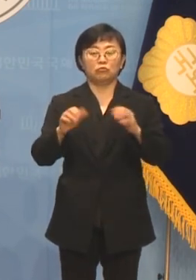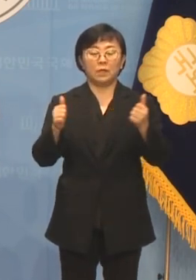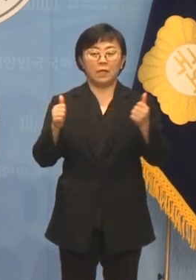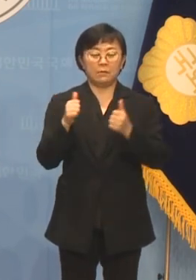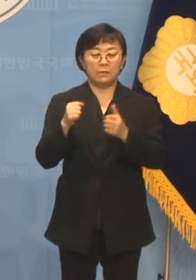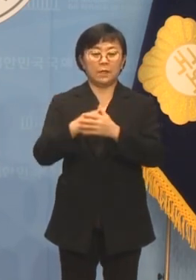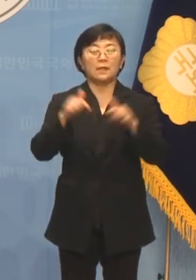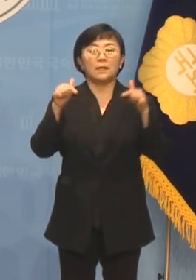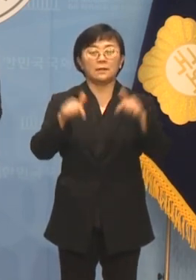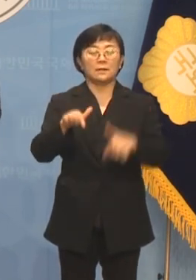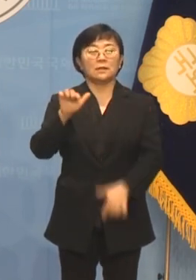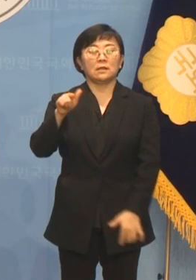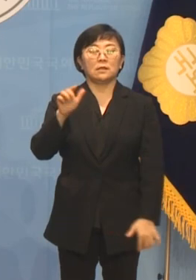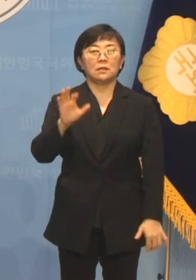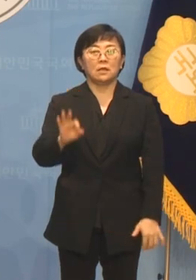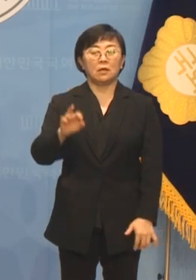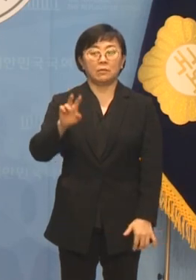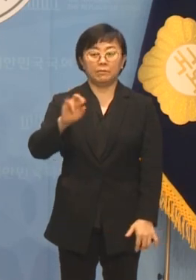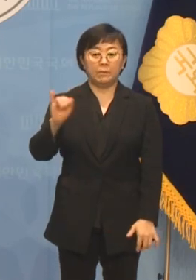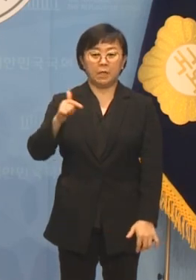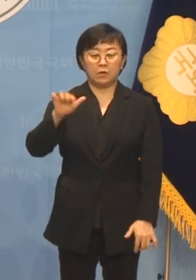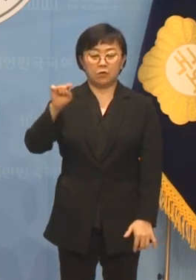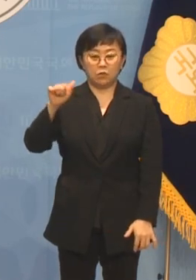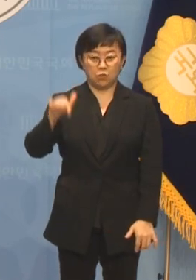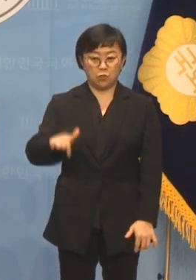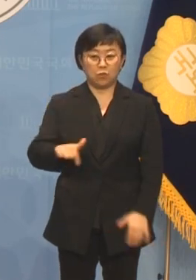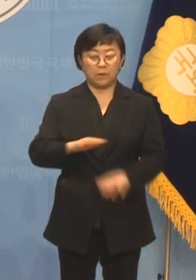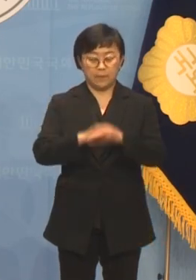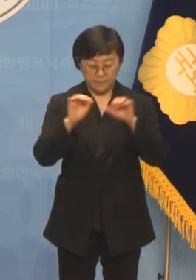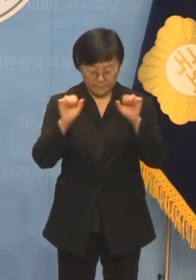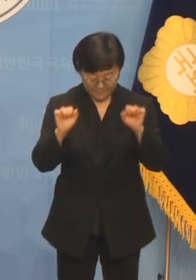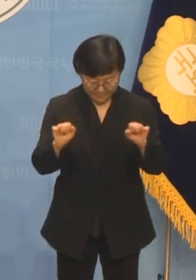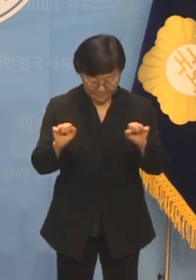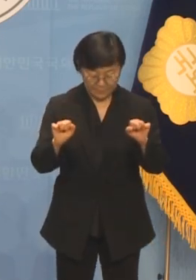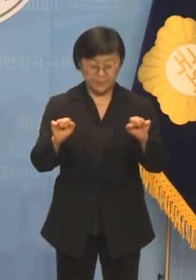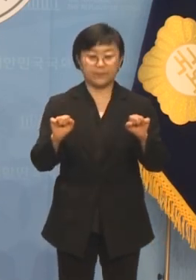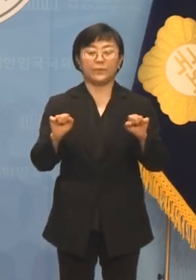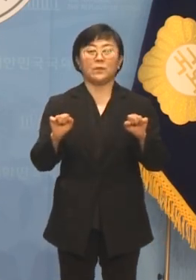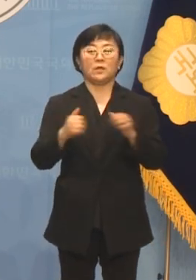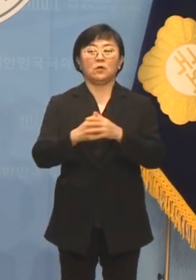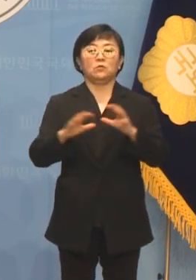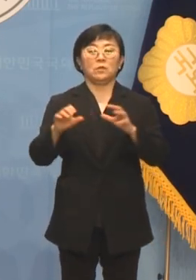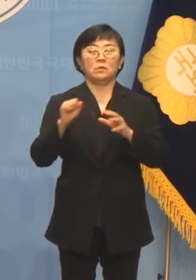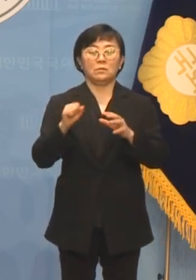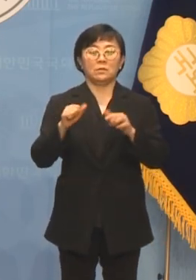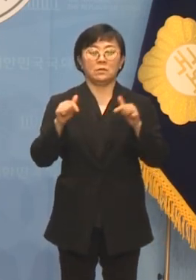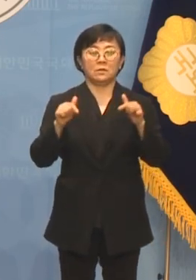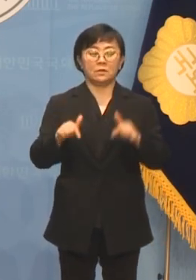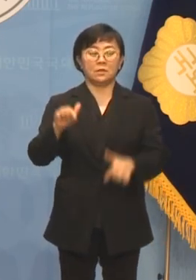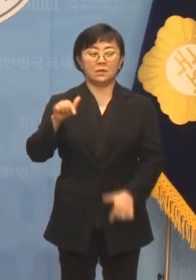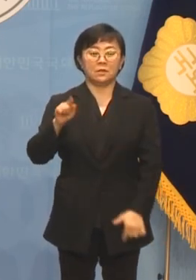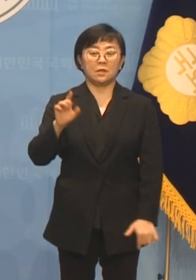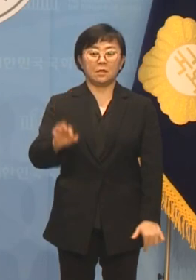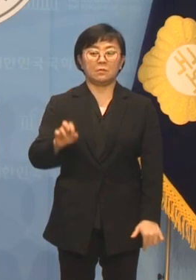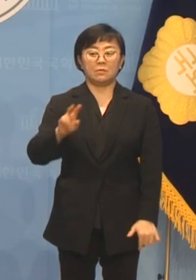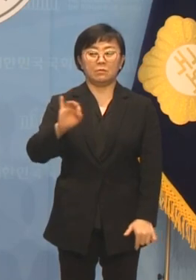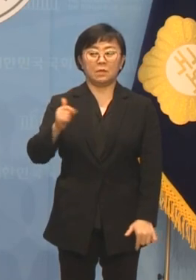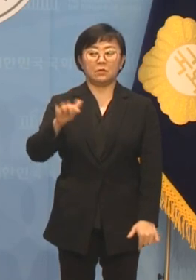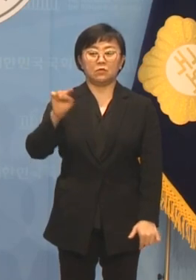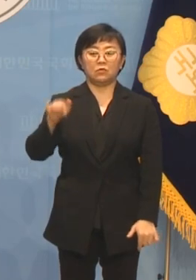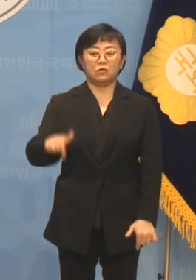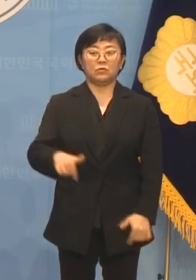강민국 의원